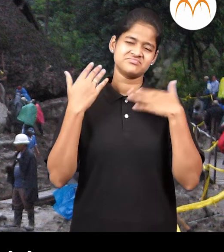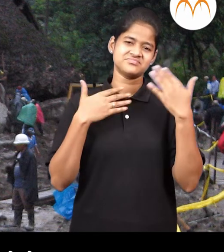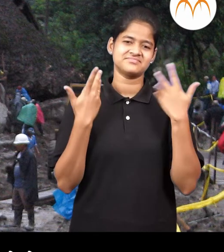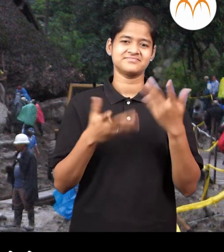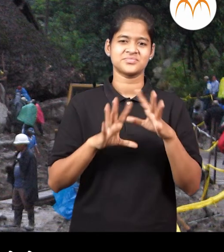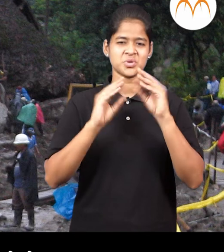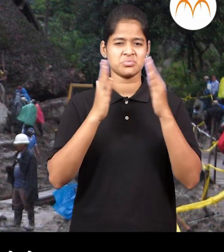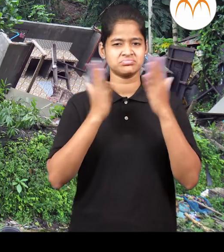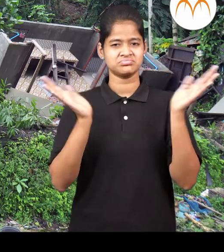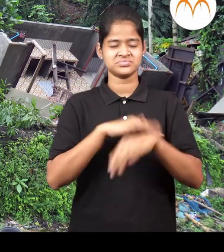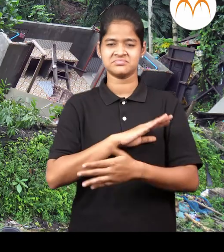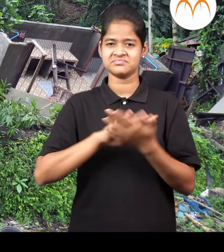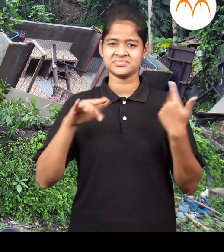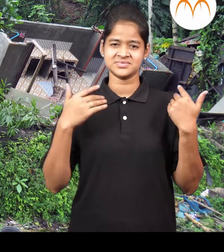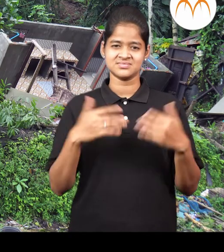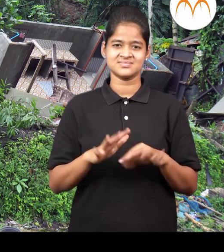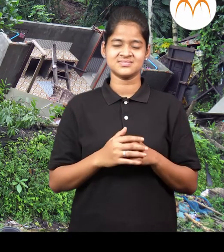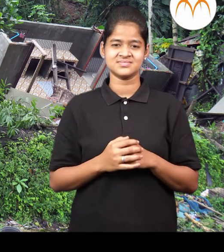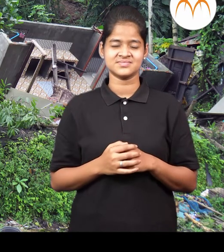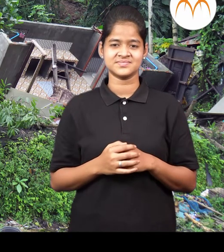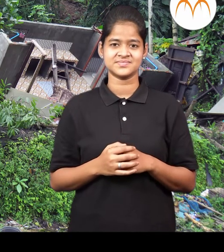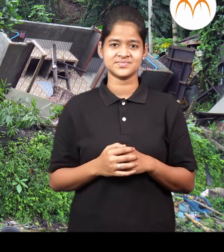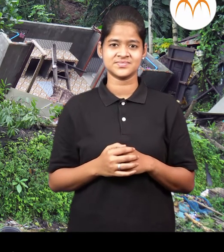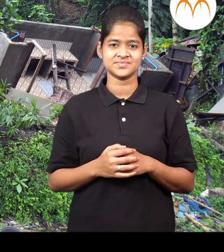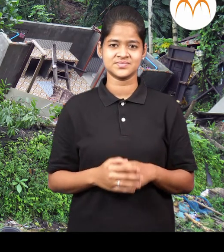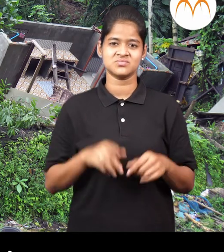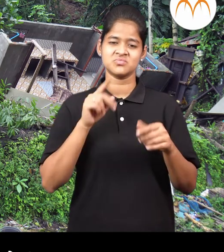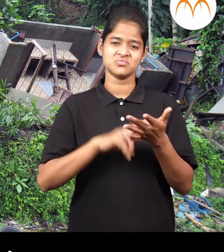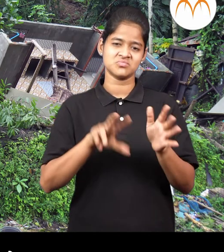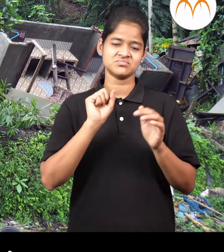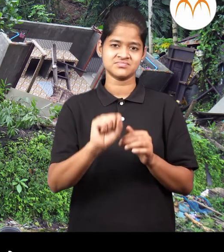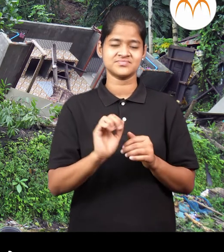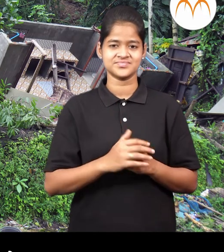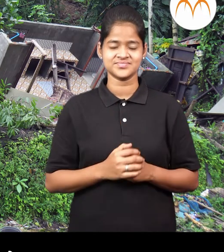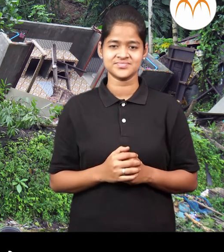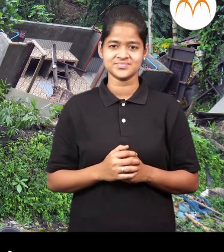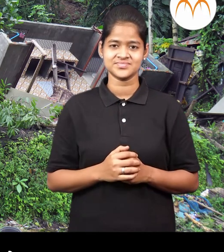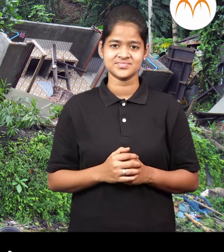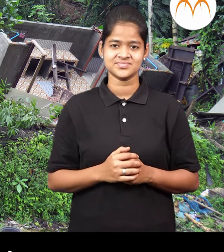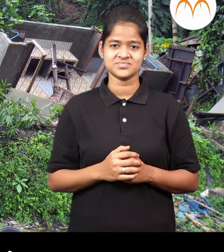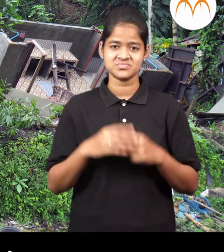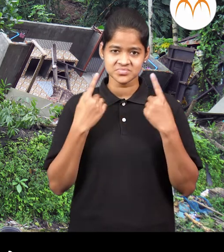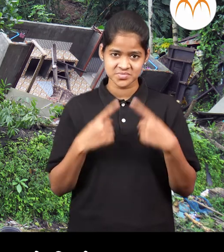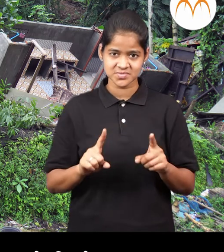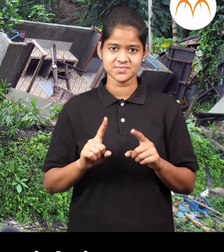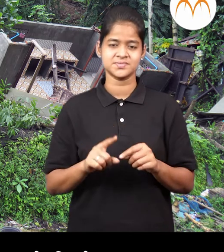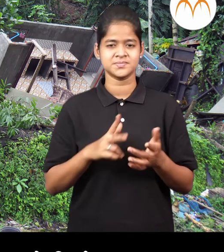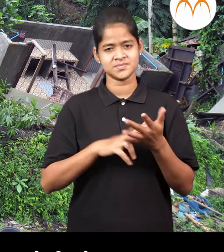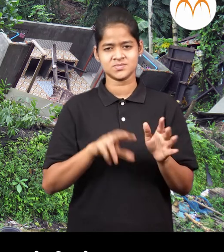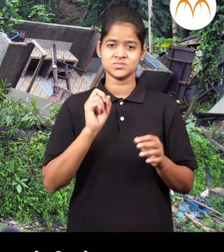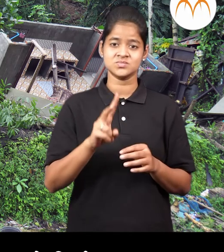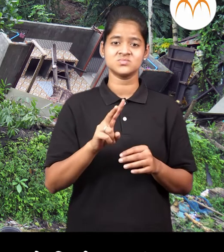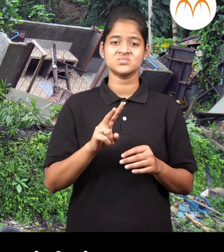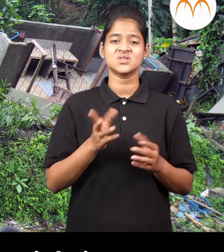घरेतर मोडूनच गेली ही आपत्ती नैसर्गीक होती मात्र